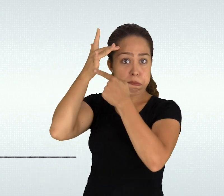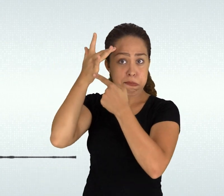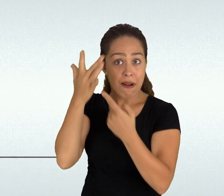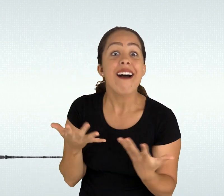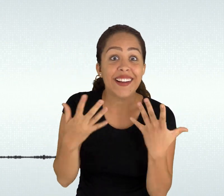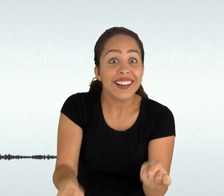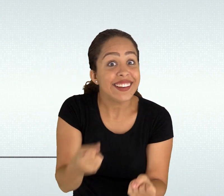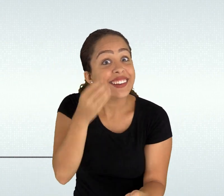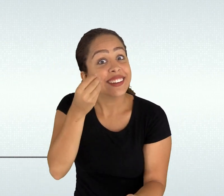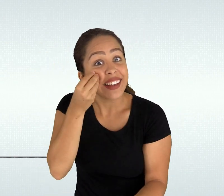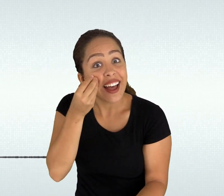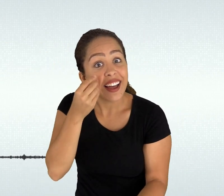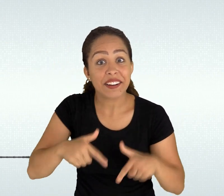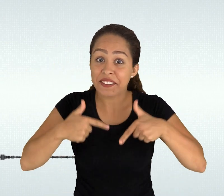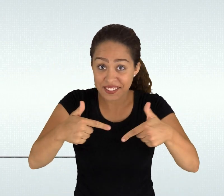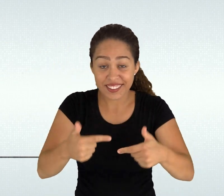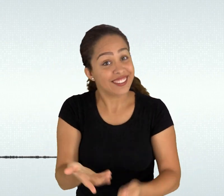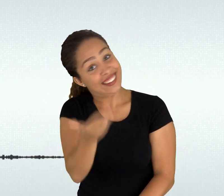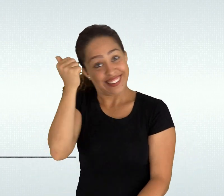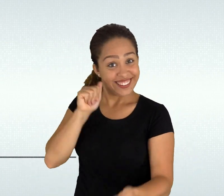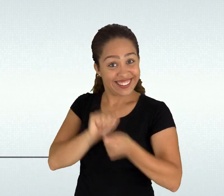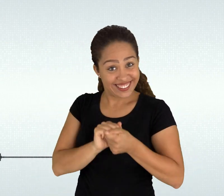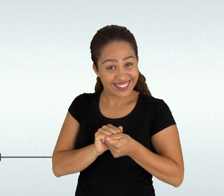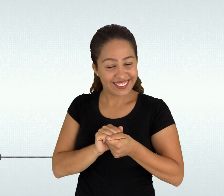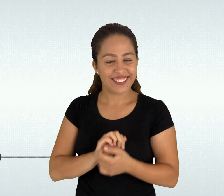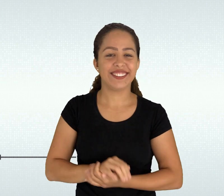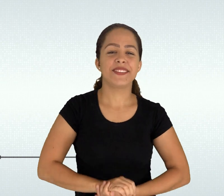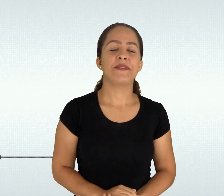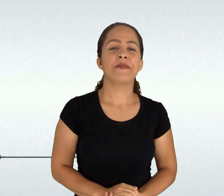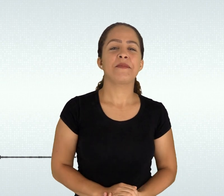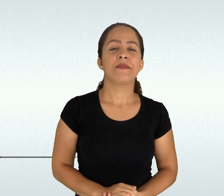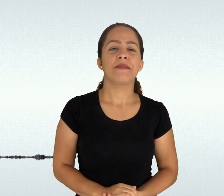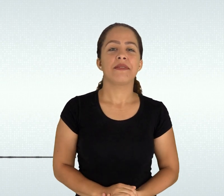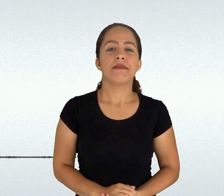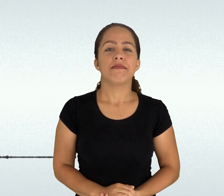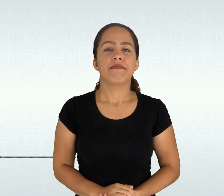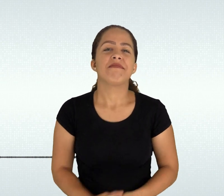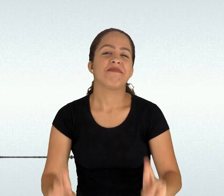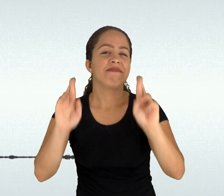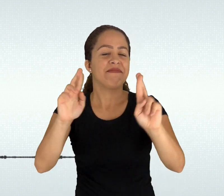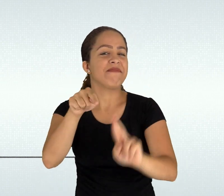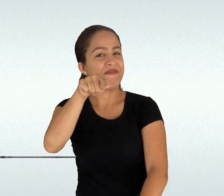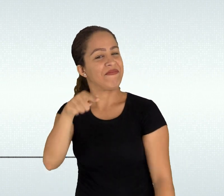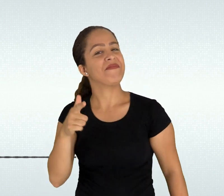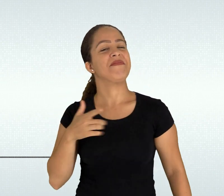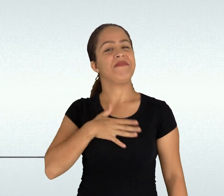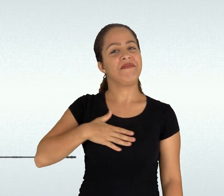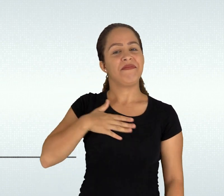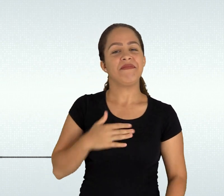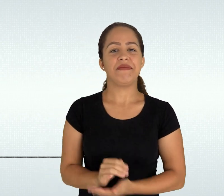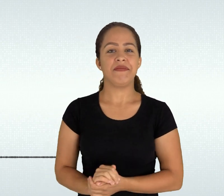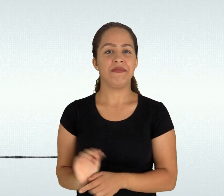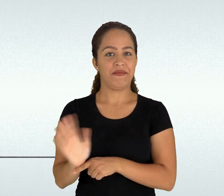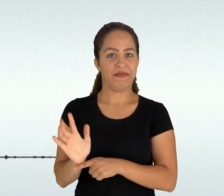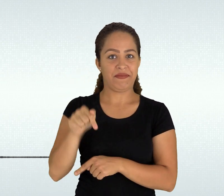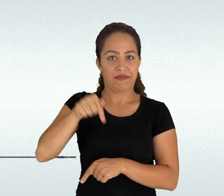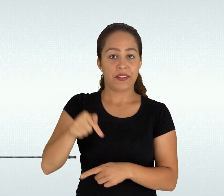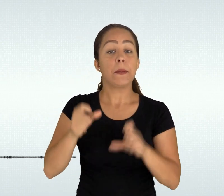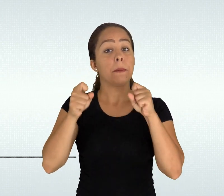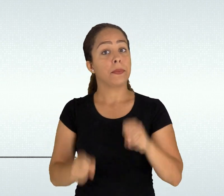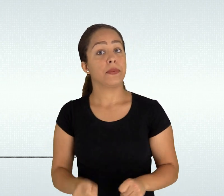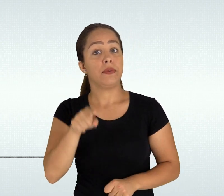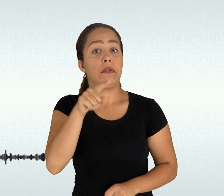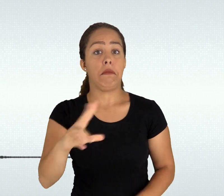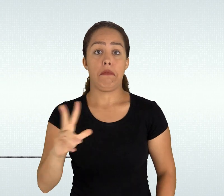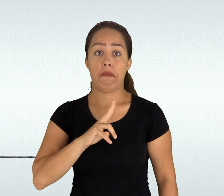concomitante e subsequente o artigo 205 da carta magna define que a